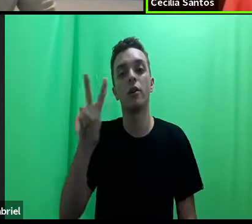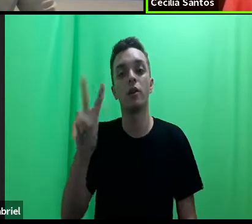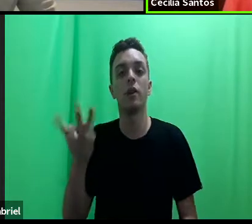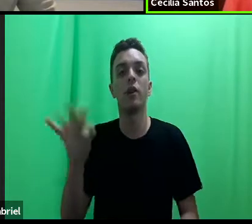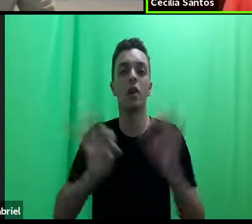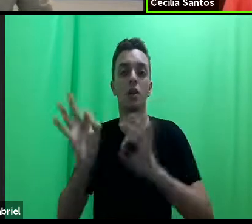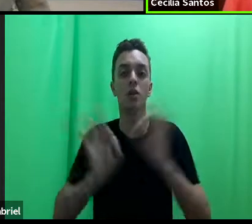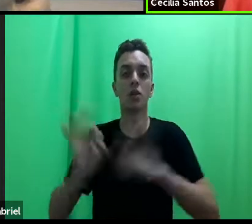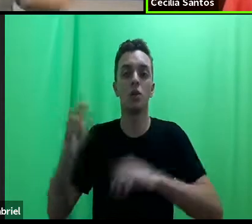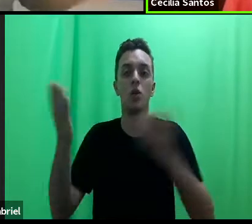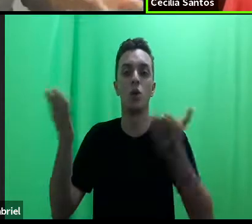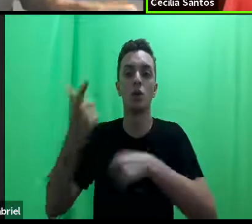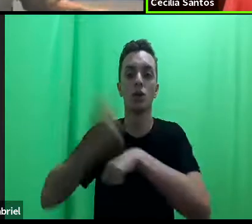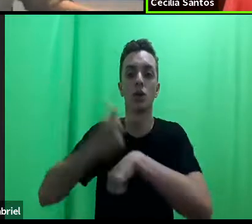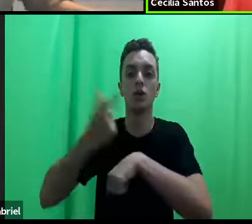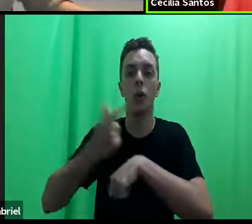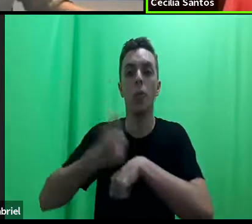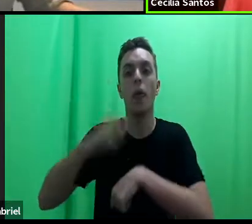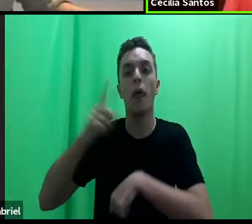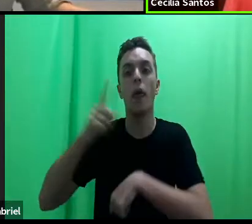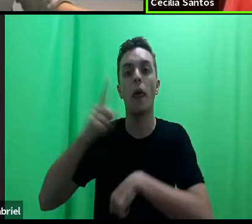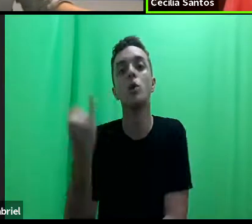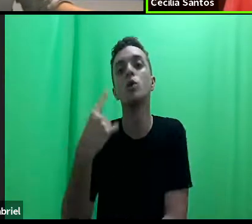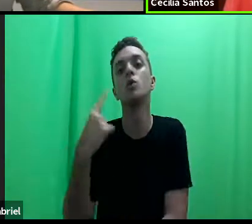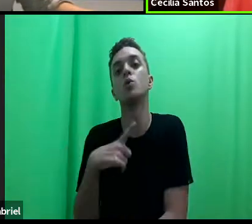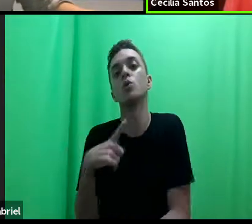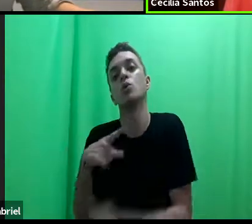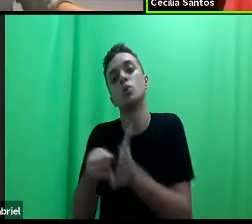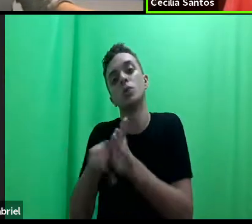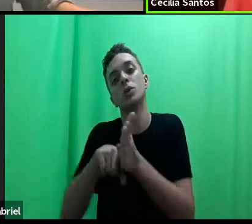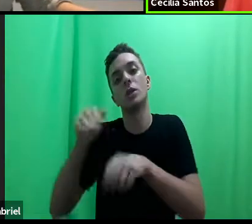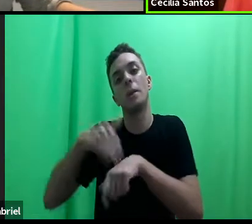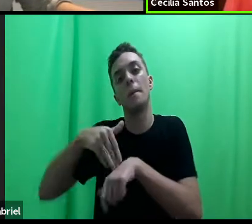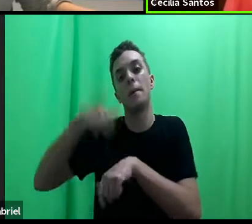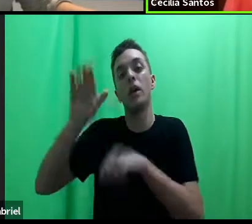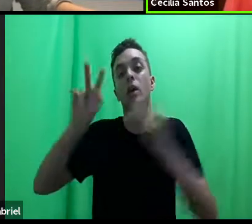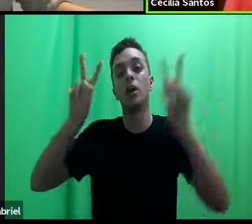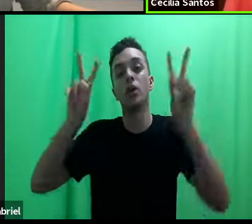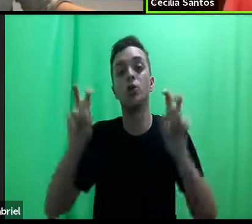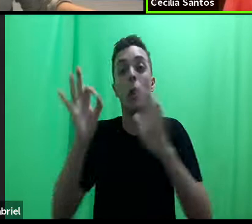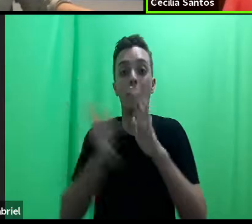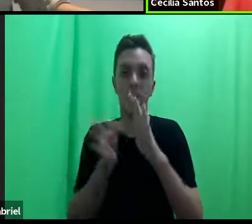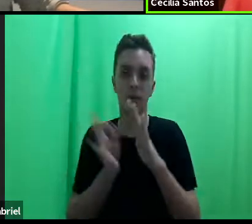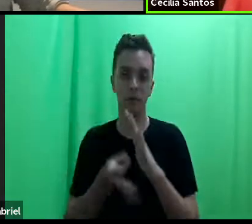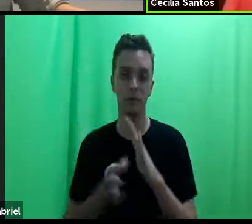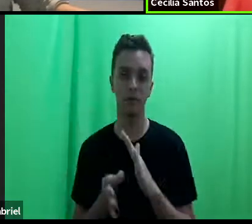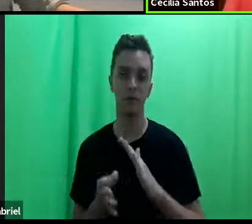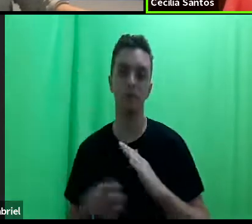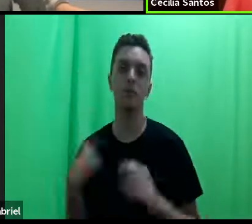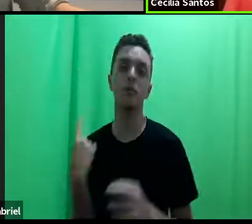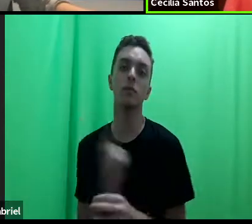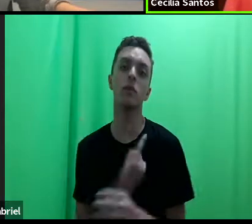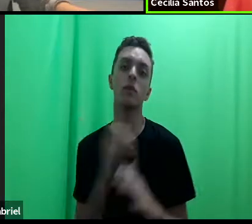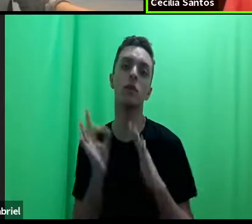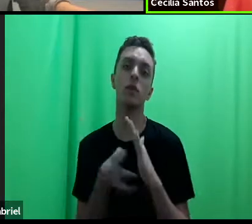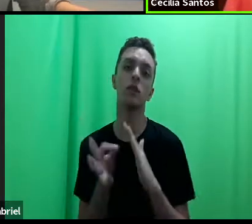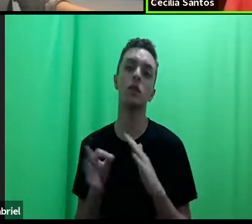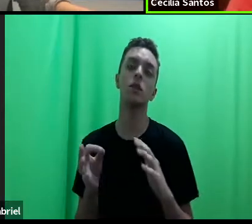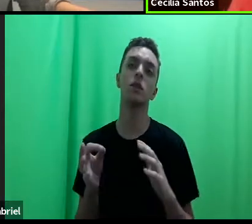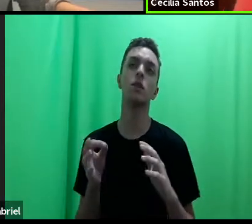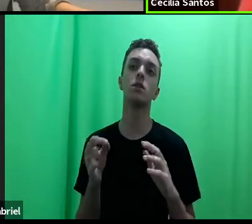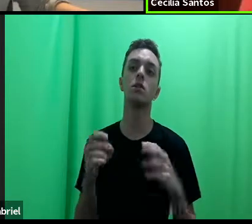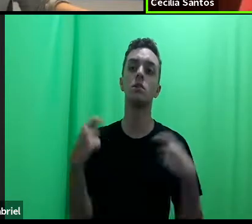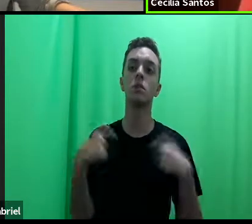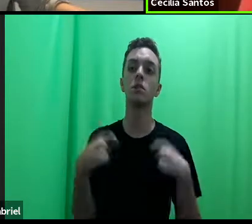era importante haver pesquisas, mais pesquisas, sobre as clínicas, para que elas também não sejam, da mesma